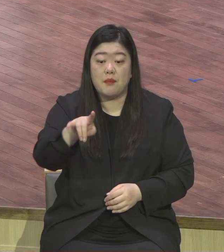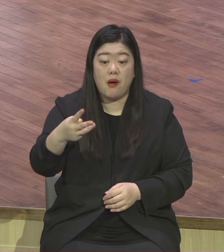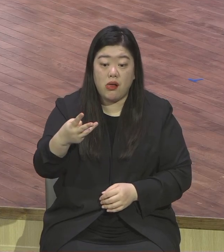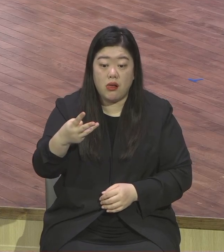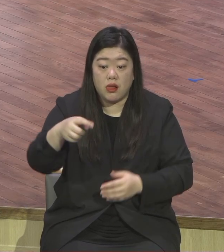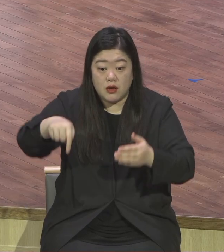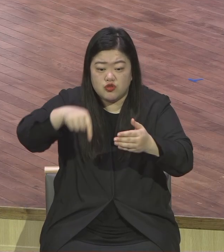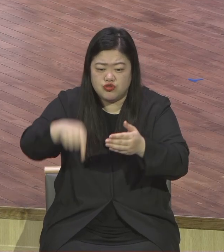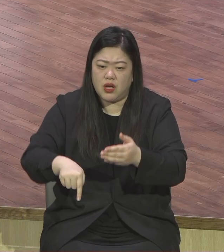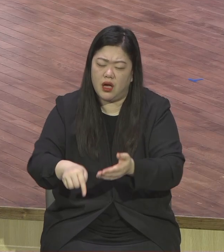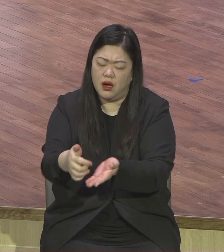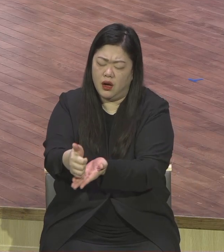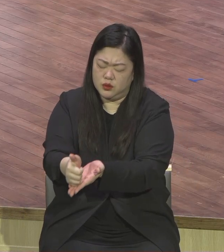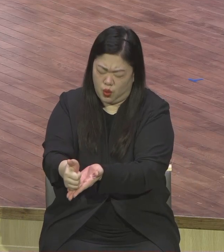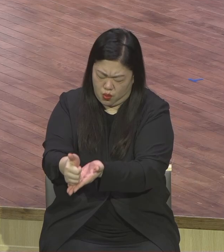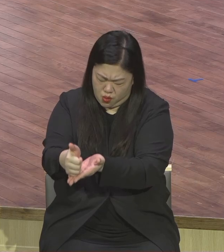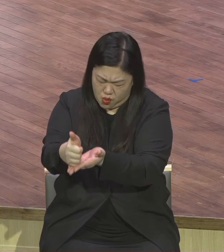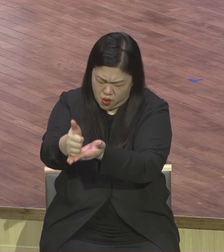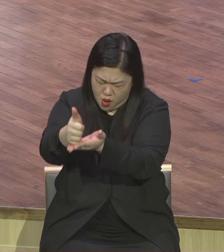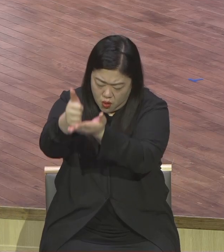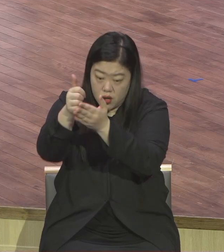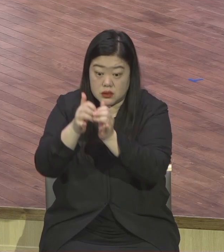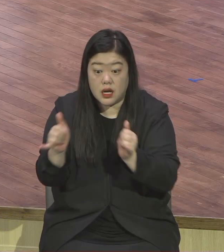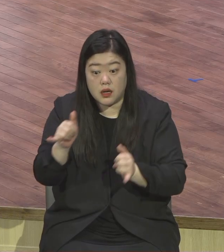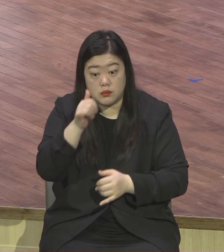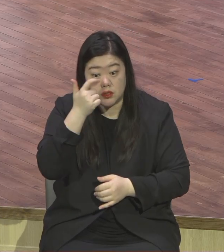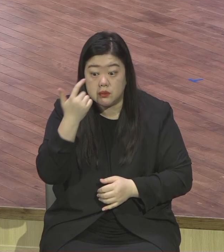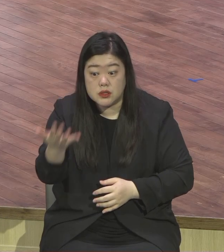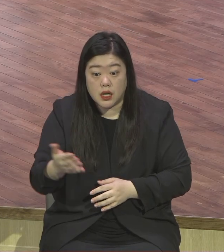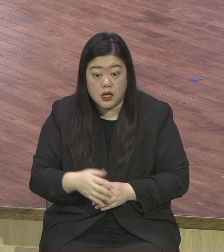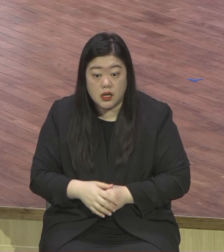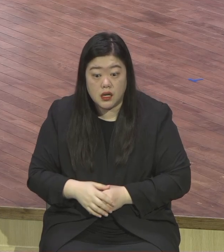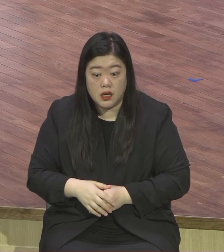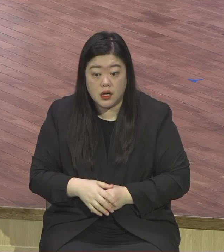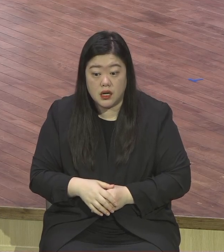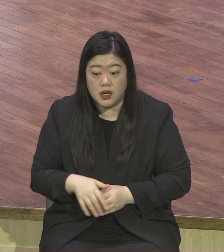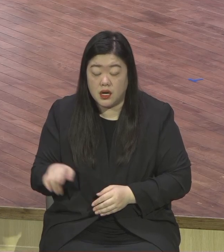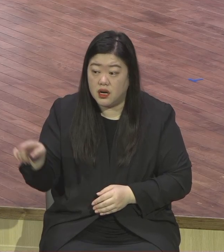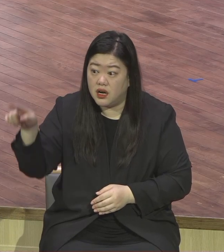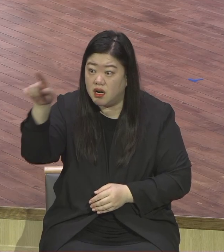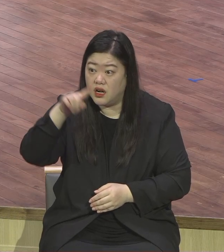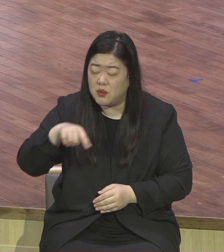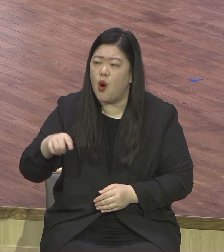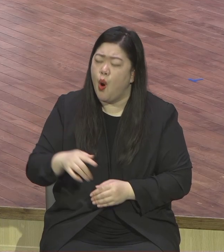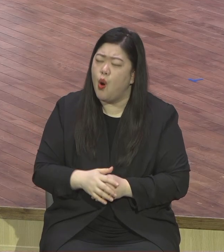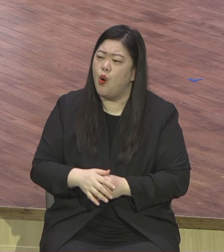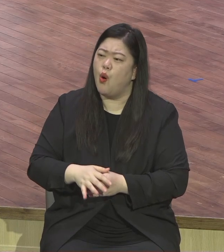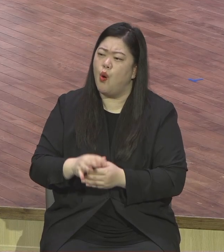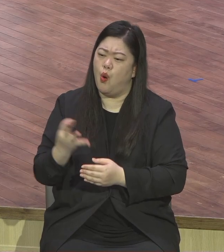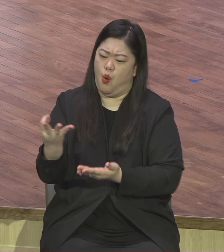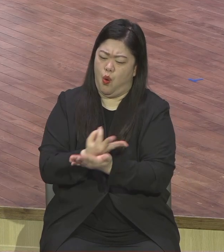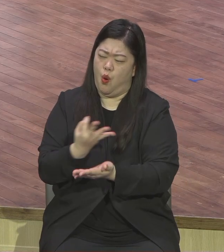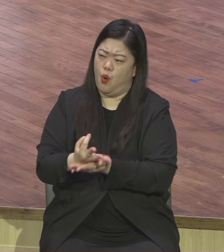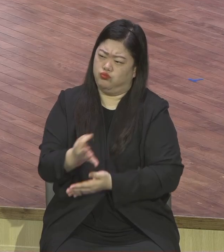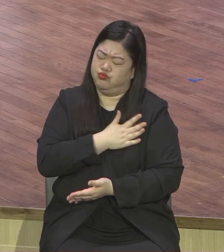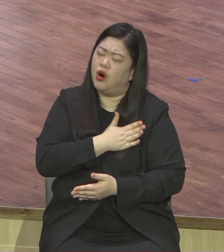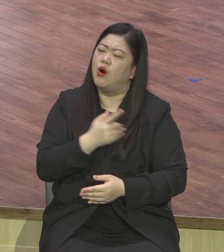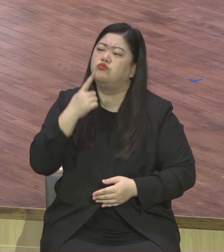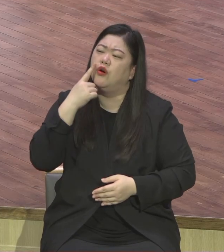상담하고 지도받을 사람이 지구촌에 있냐고 인간적인 눈을 볼 때 없어요. 그만큼